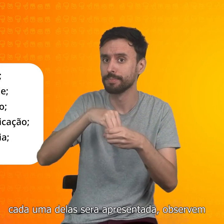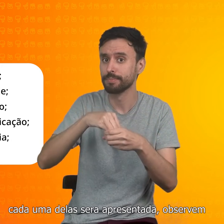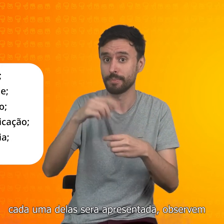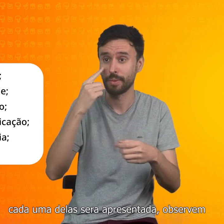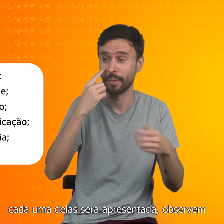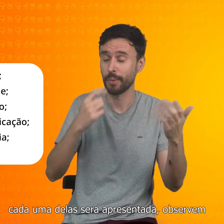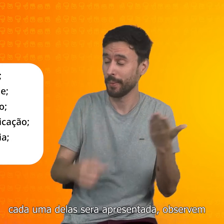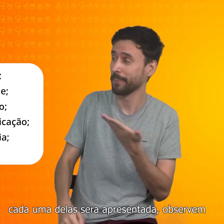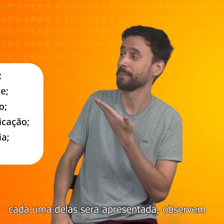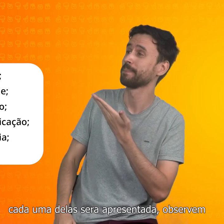apresentada. Observem.